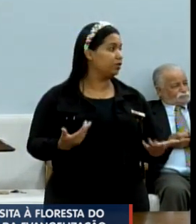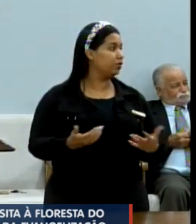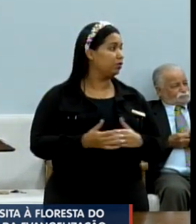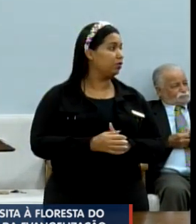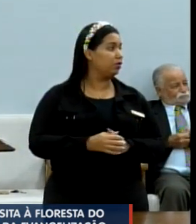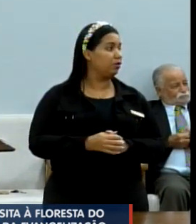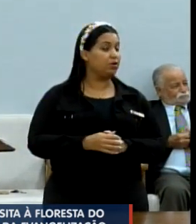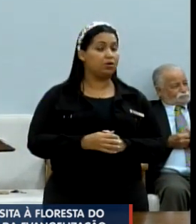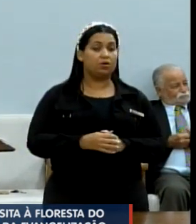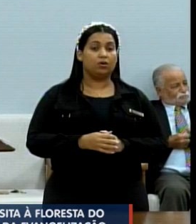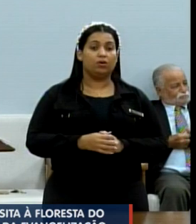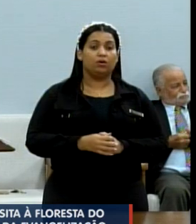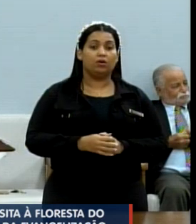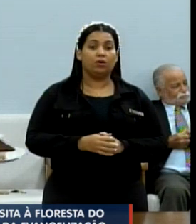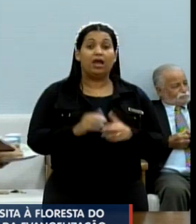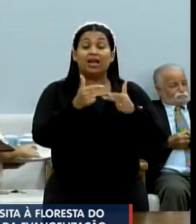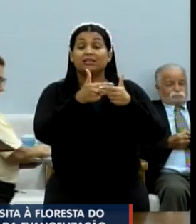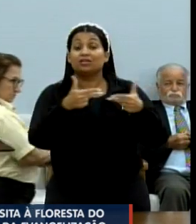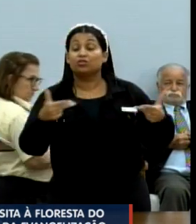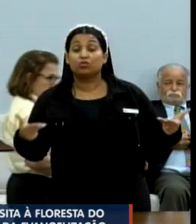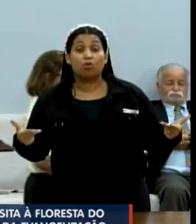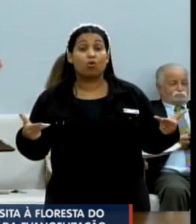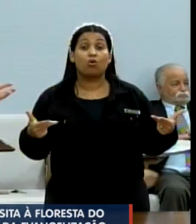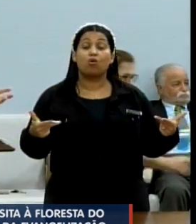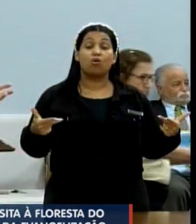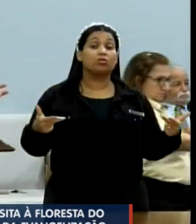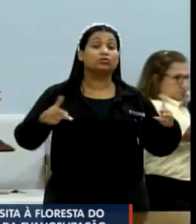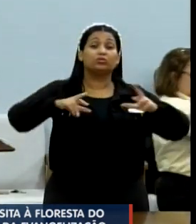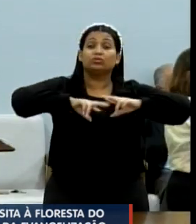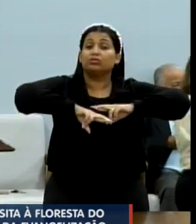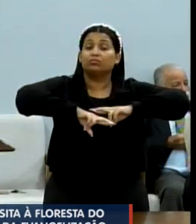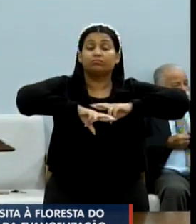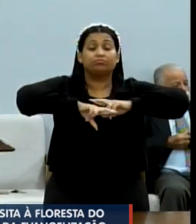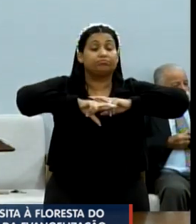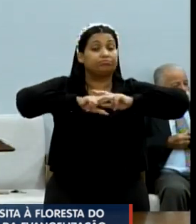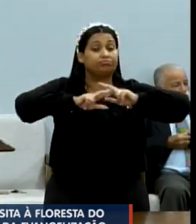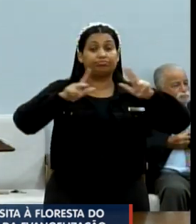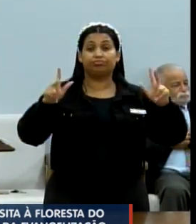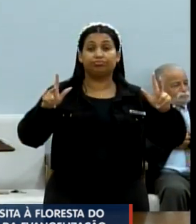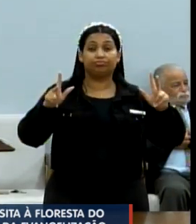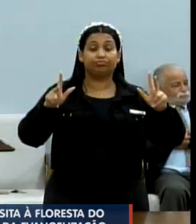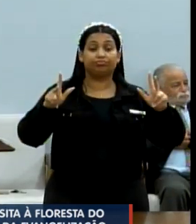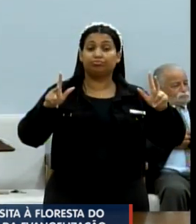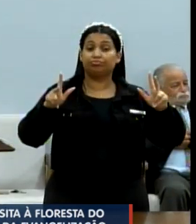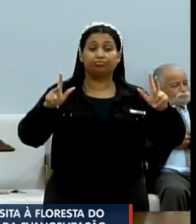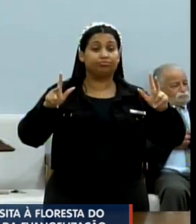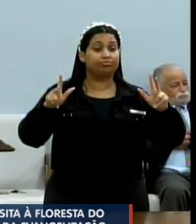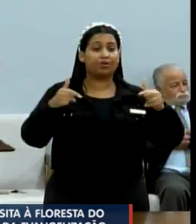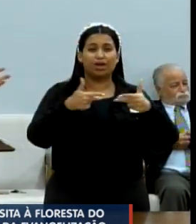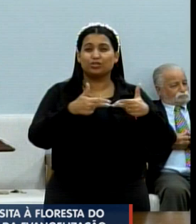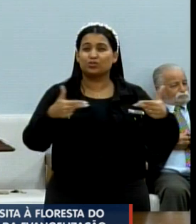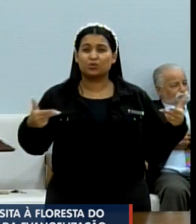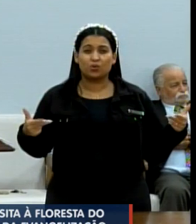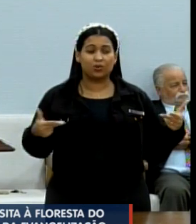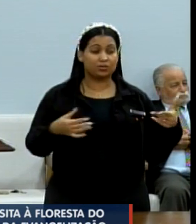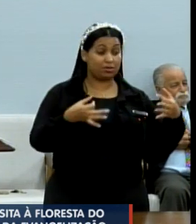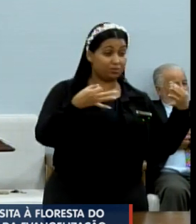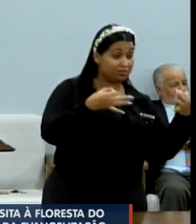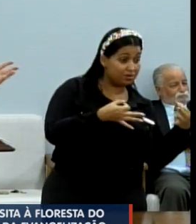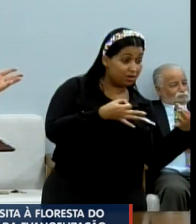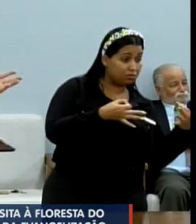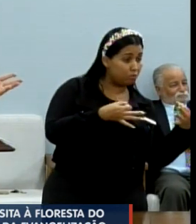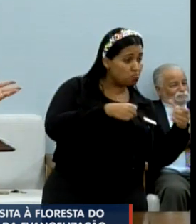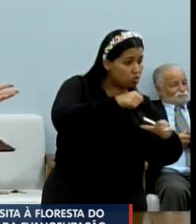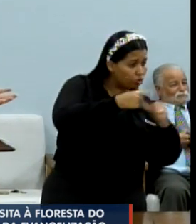que este mundo, as coisas estão totalmente transversas, as coisas certas viraram erradas e as coisas